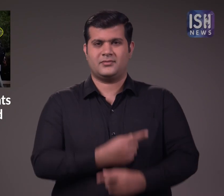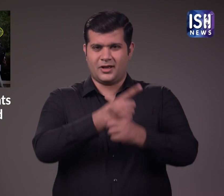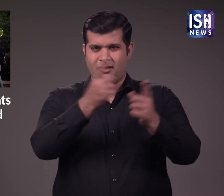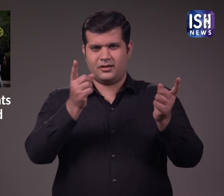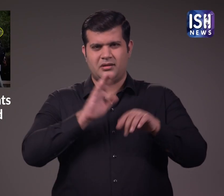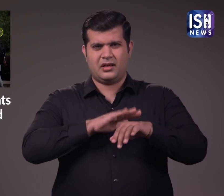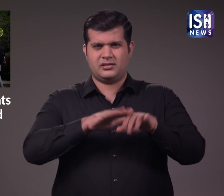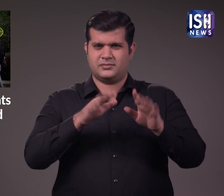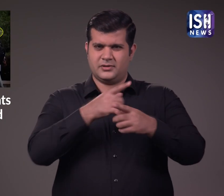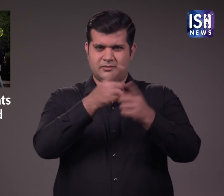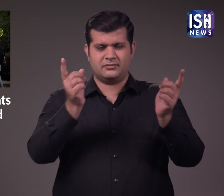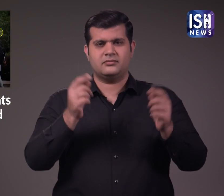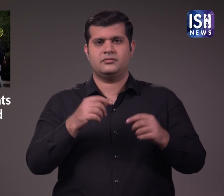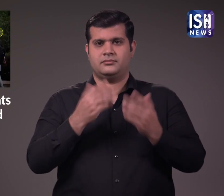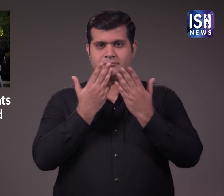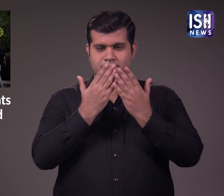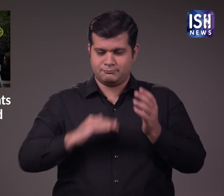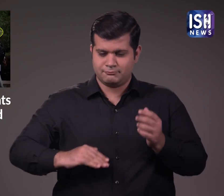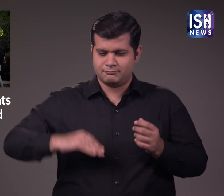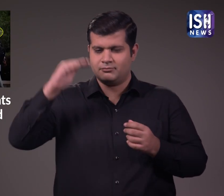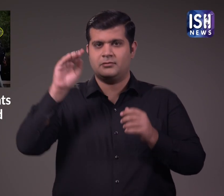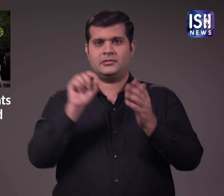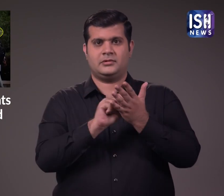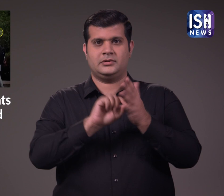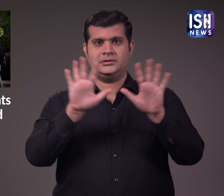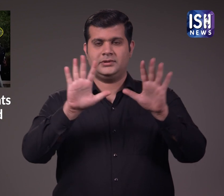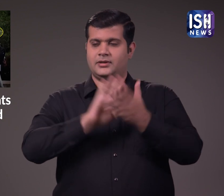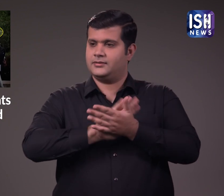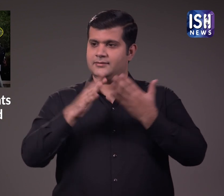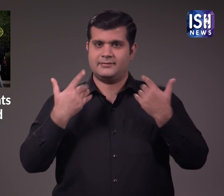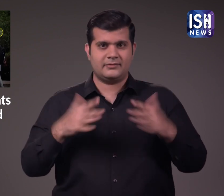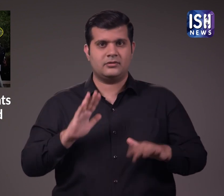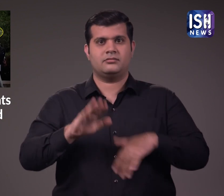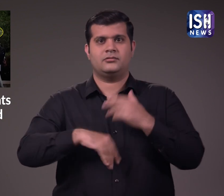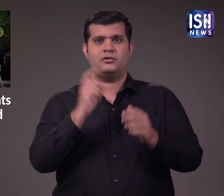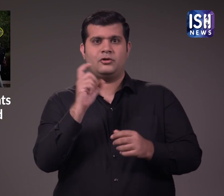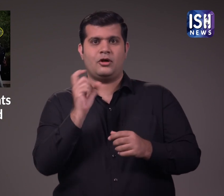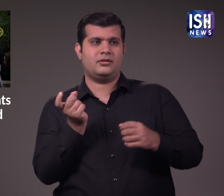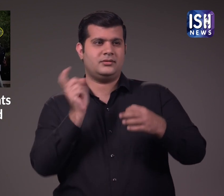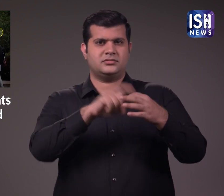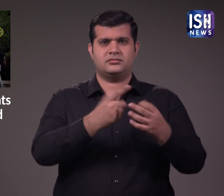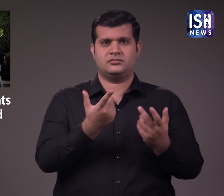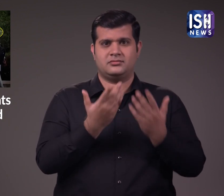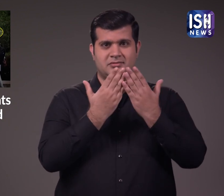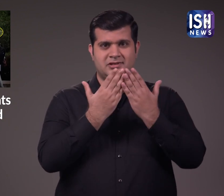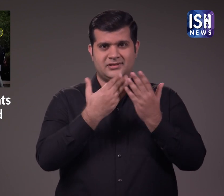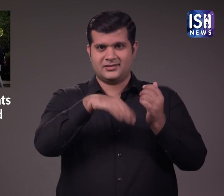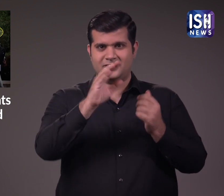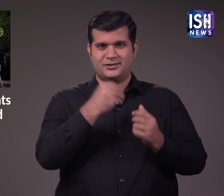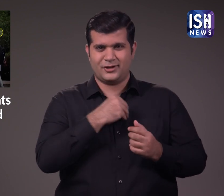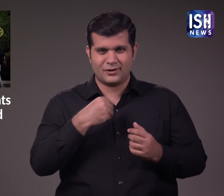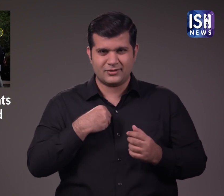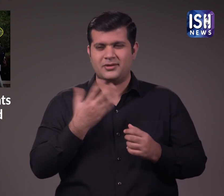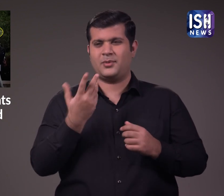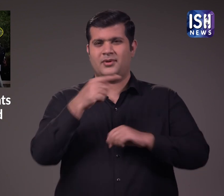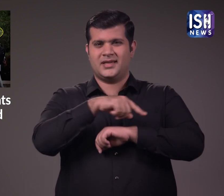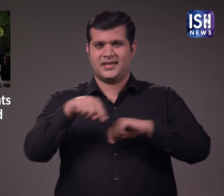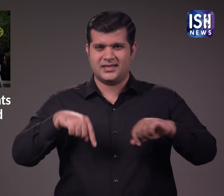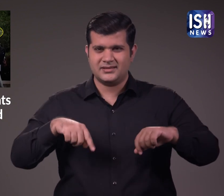आप सभी ने अनुबव किया होगा कि दसवी कक्षा पूरी करने के बाद आप चिकित्सा, एंजिनियरिंग, आधी का अध्यायन करने के लिए